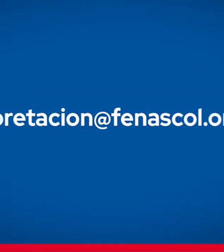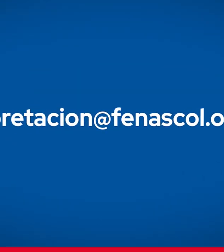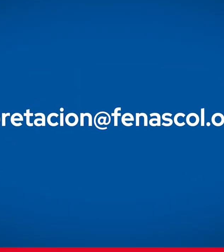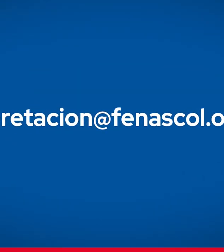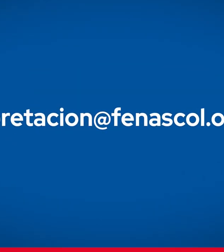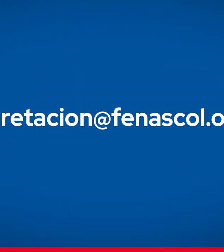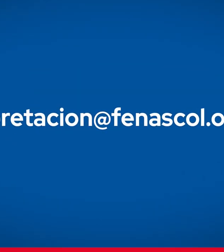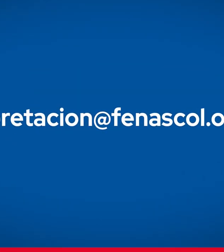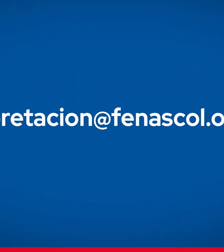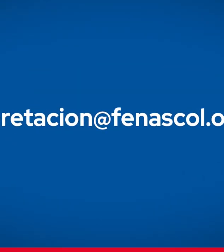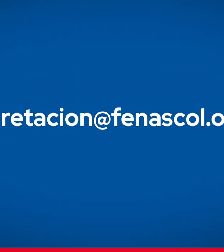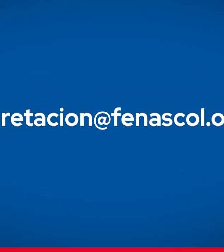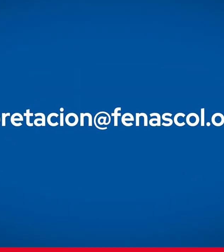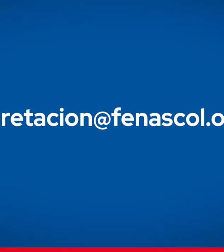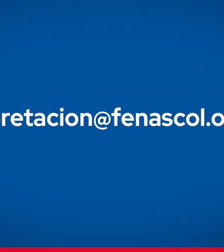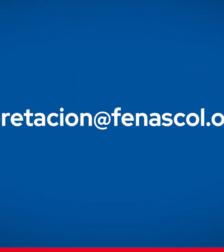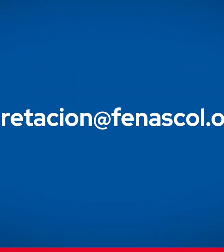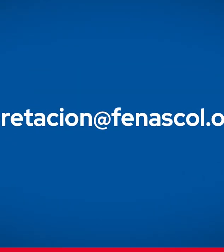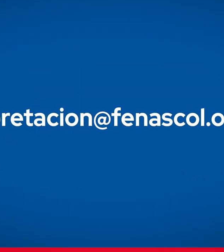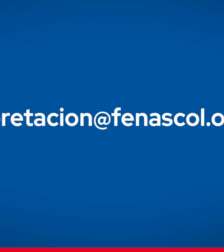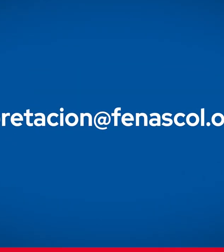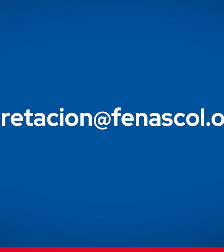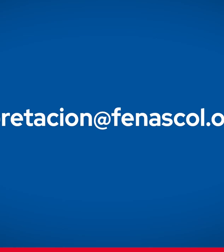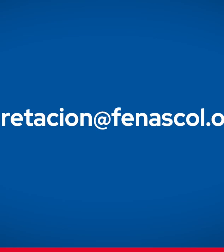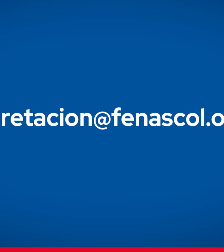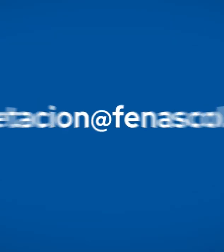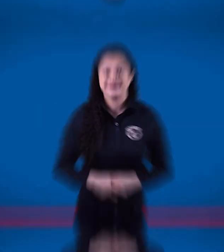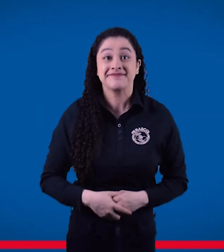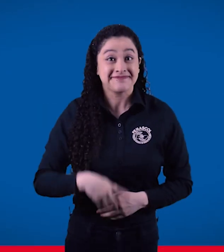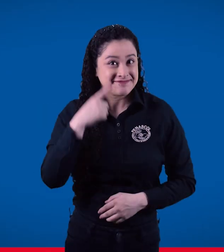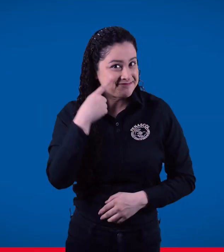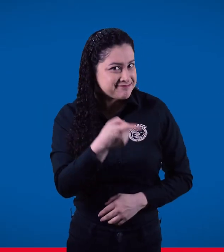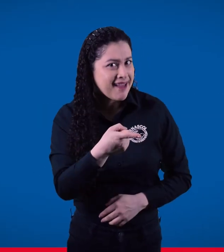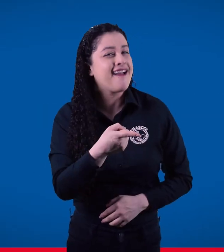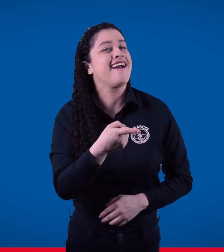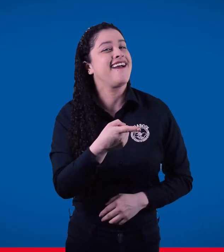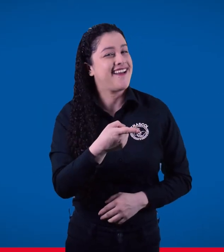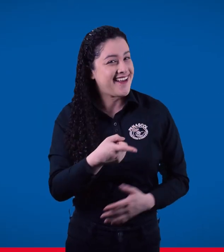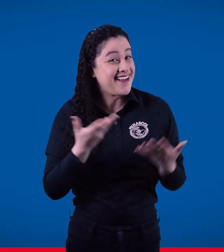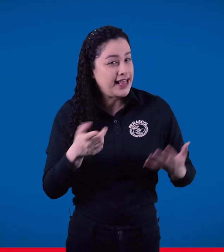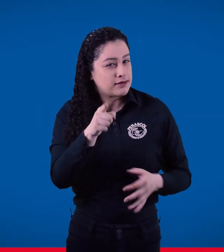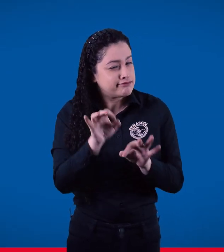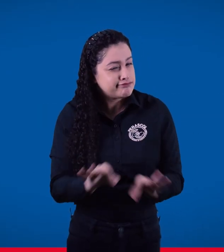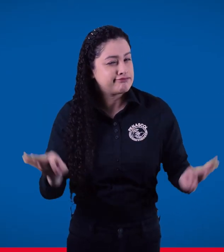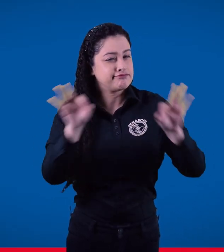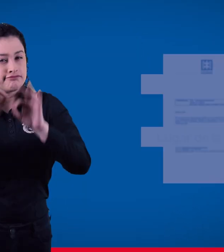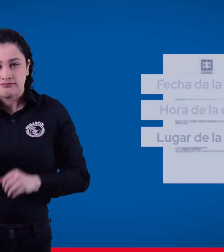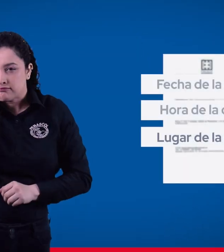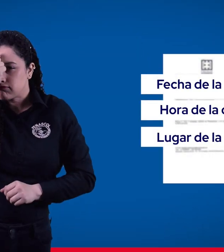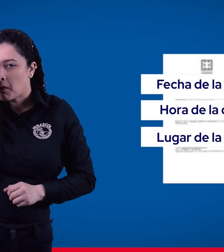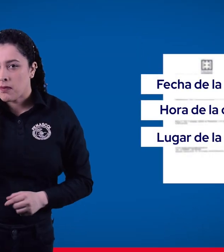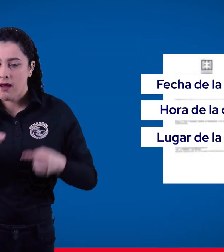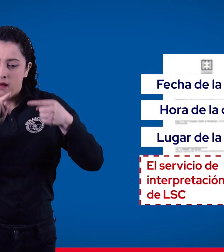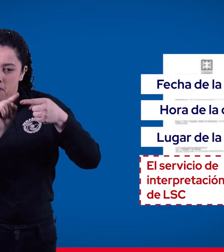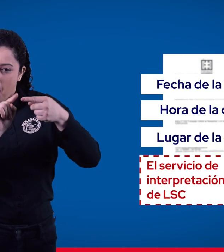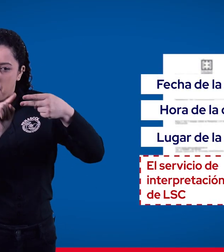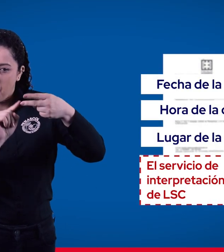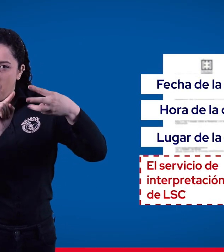Interpretación arroba FENASCOL punto org punto co. Recuerden, enviar el correo solo si cumple con los tres